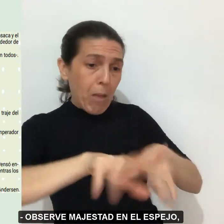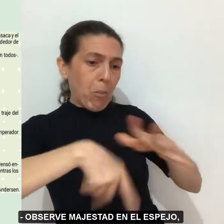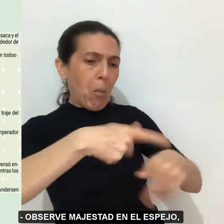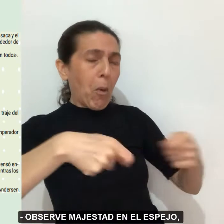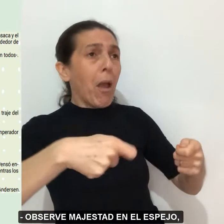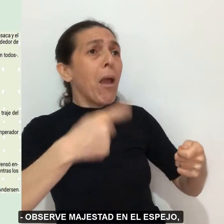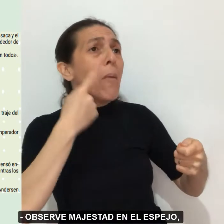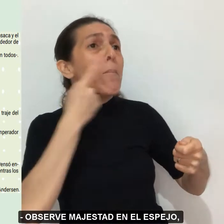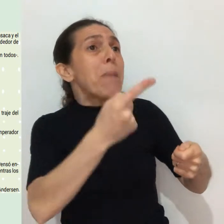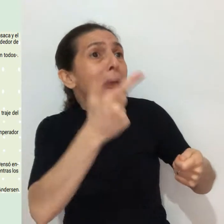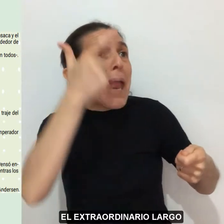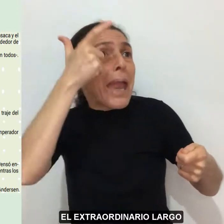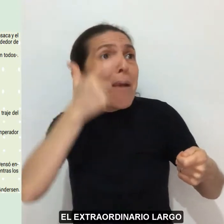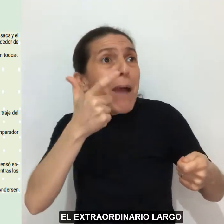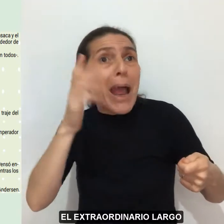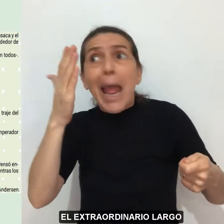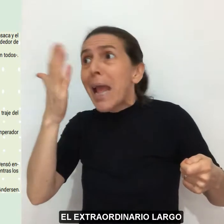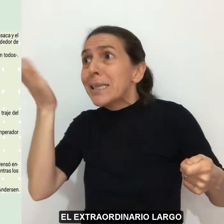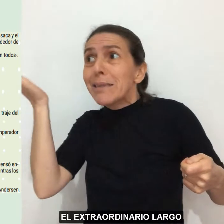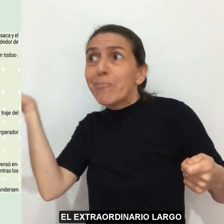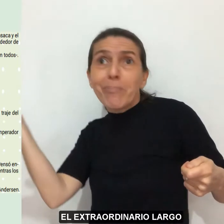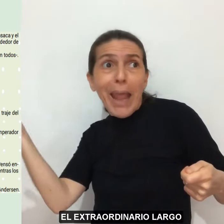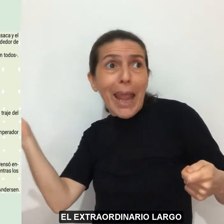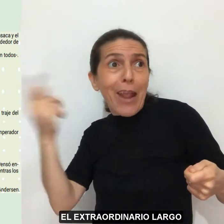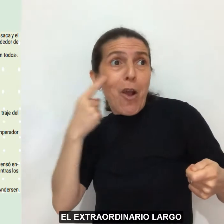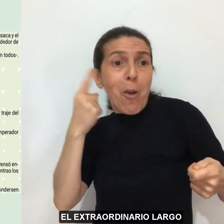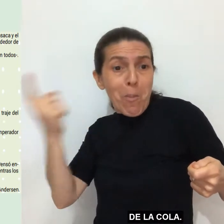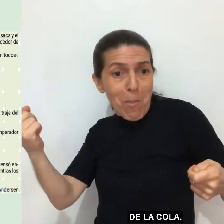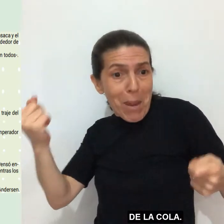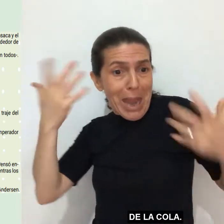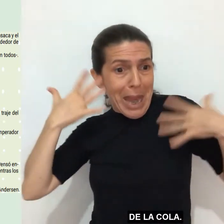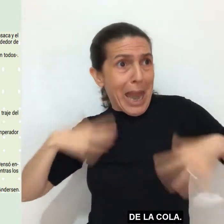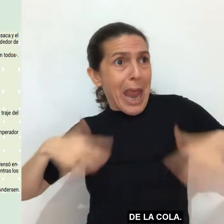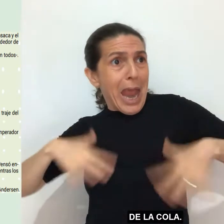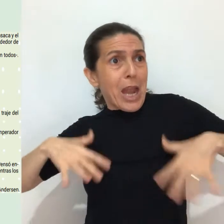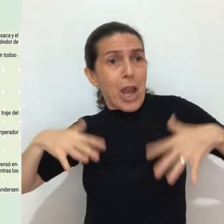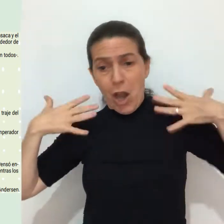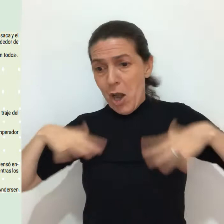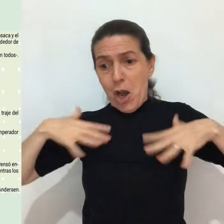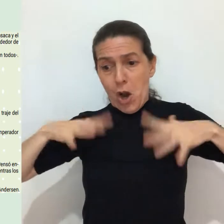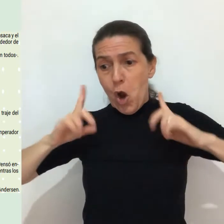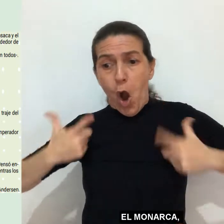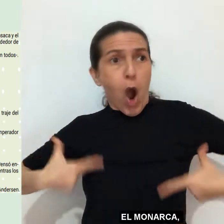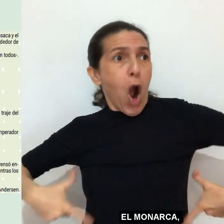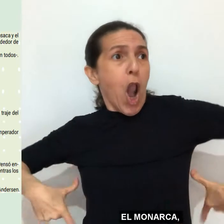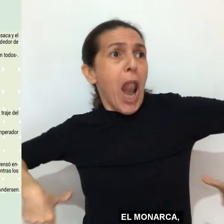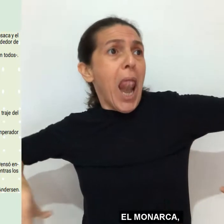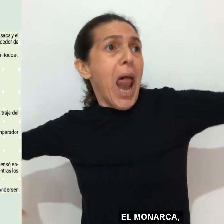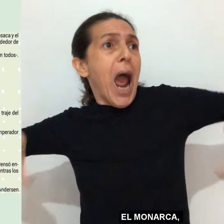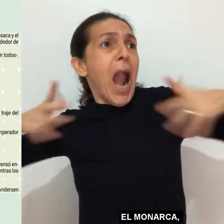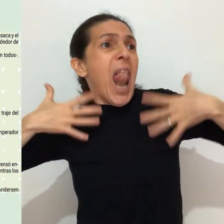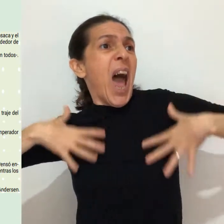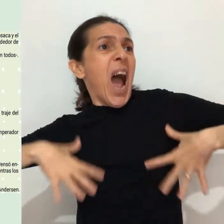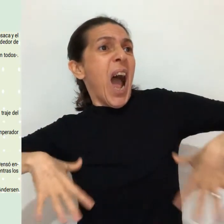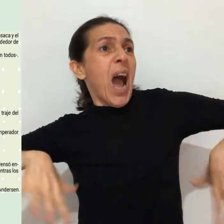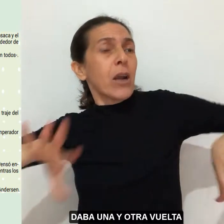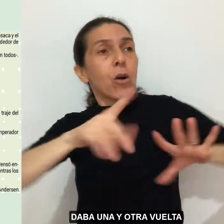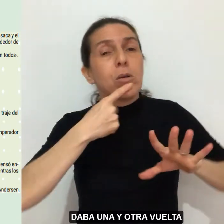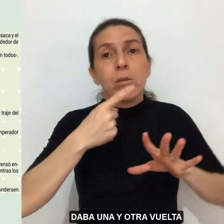en el espejo, el extraordinario largo de la cola! El monarca daba